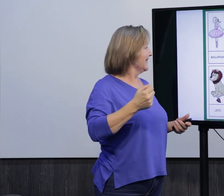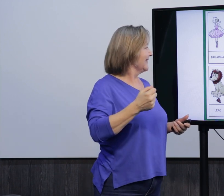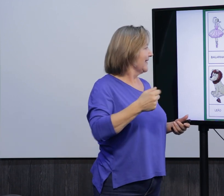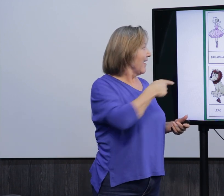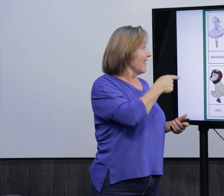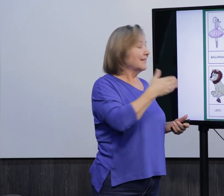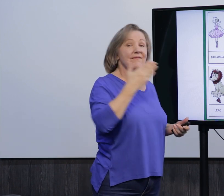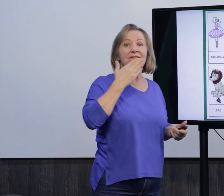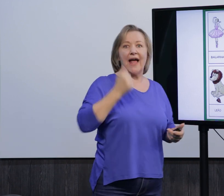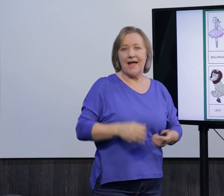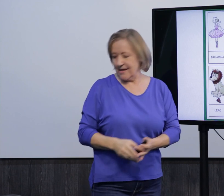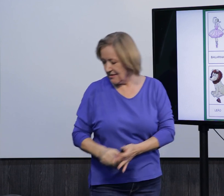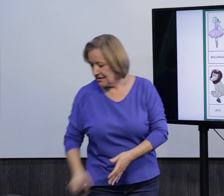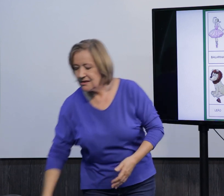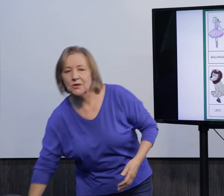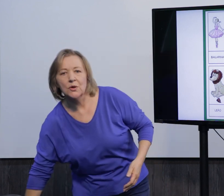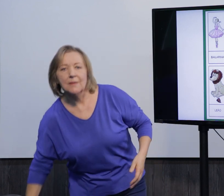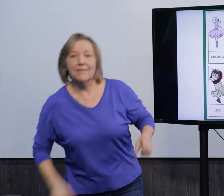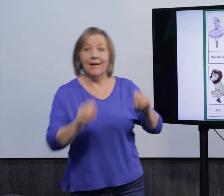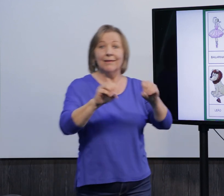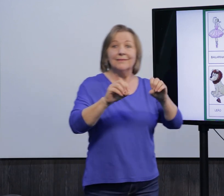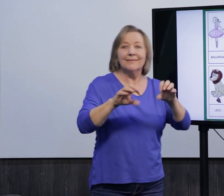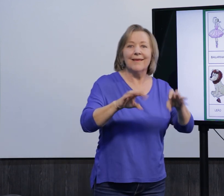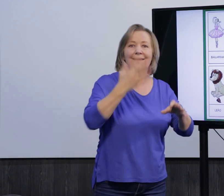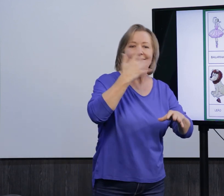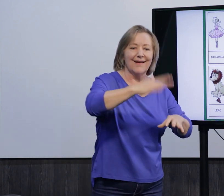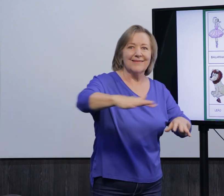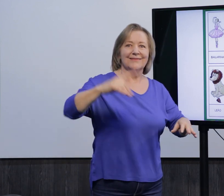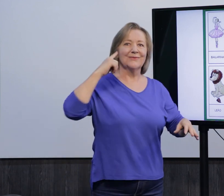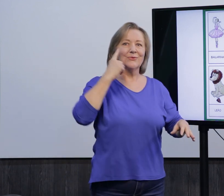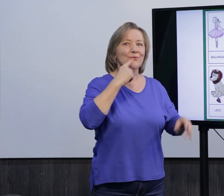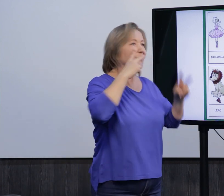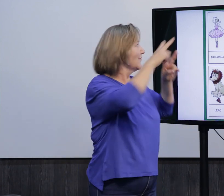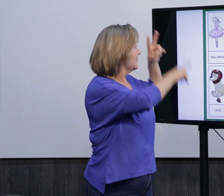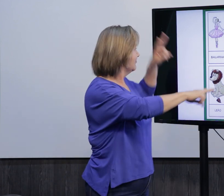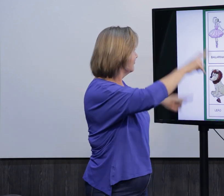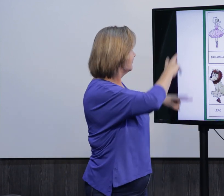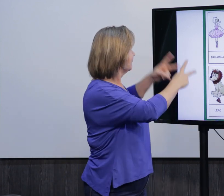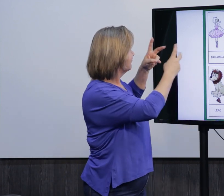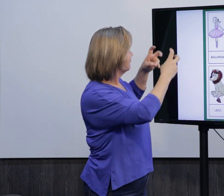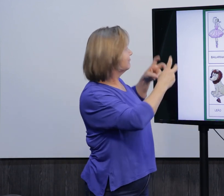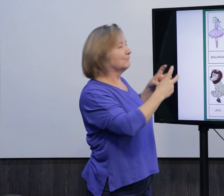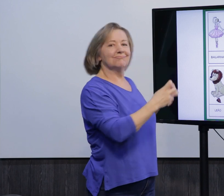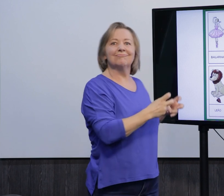mais a letra. Isso é bem fácil, né, pra ensinar as crianças surdas, né, de forma visual,